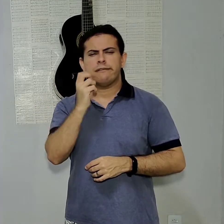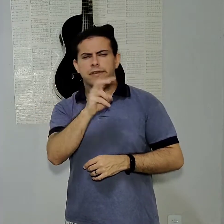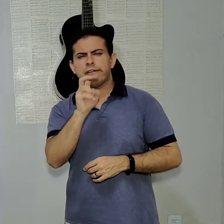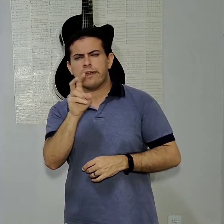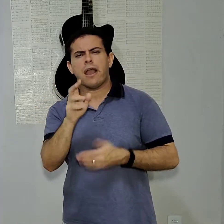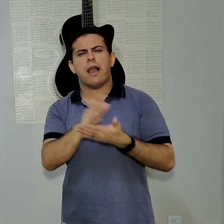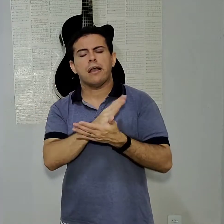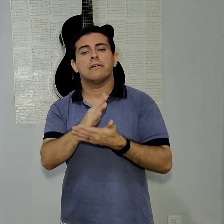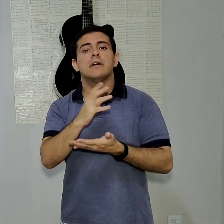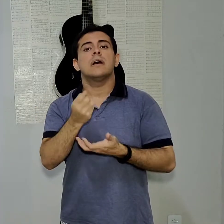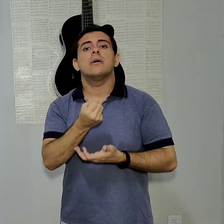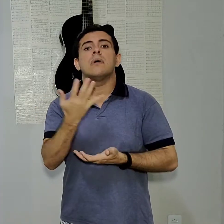$995.